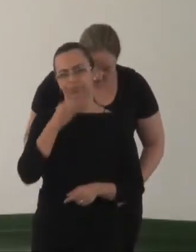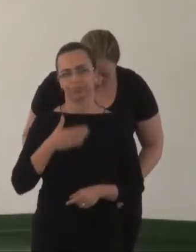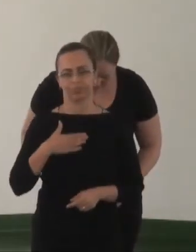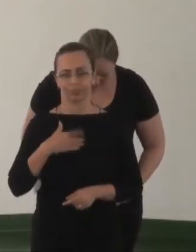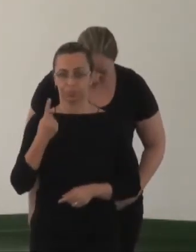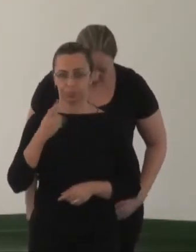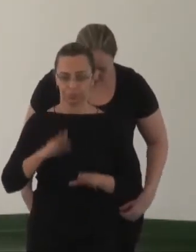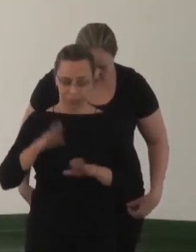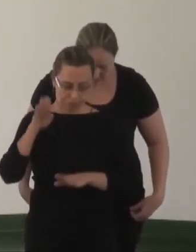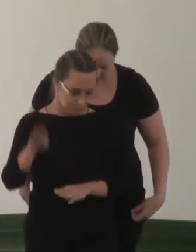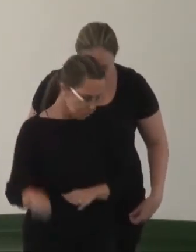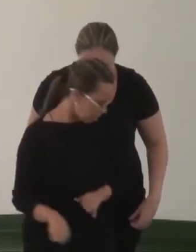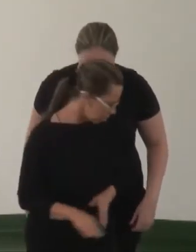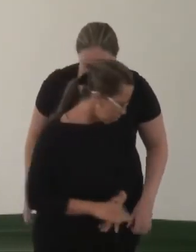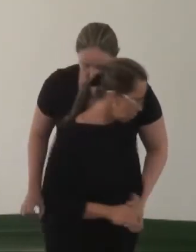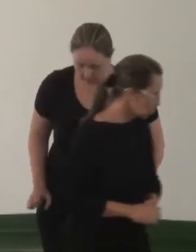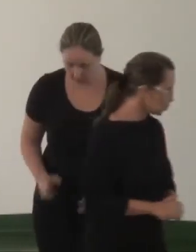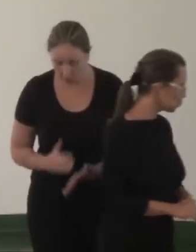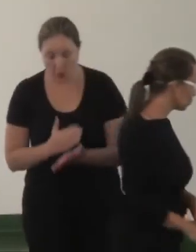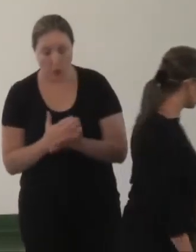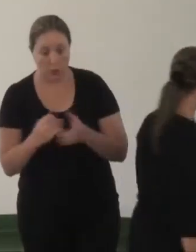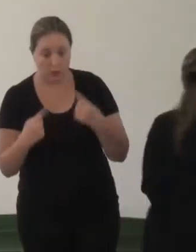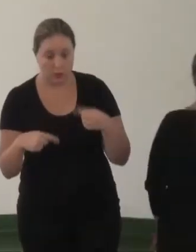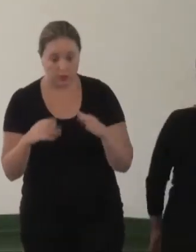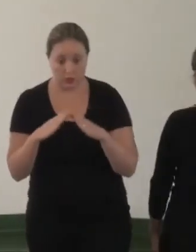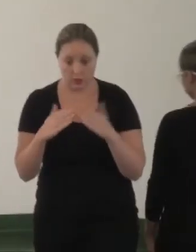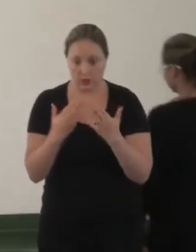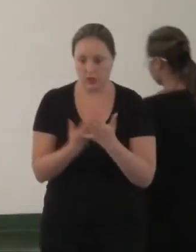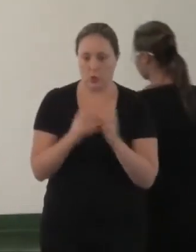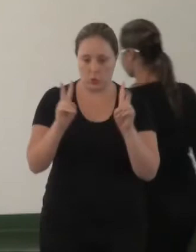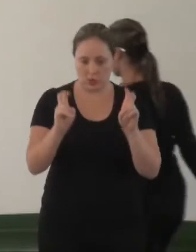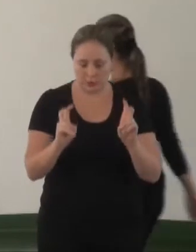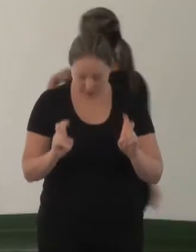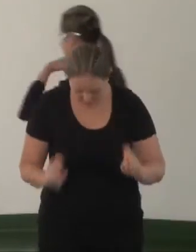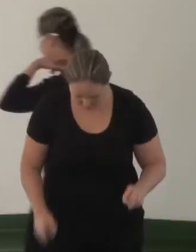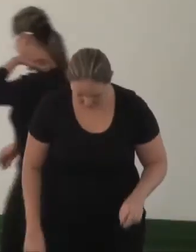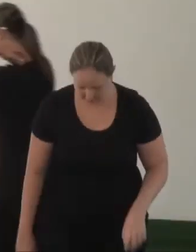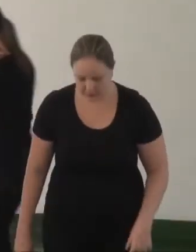dar o primeiro passo e começar a discutir nas escolas esse tema.